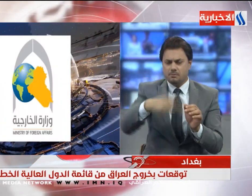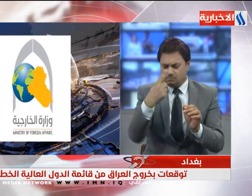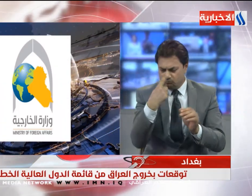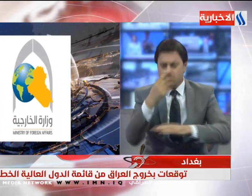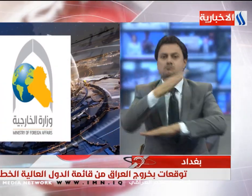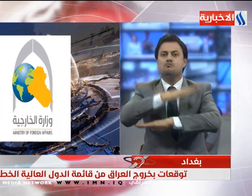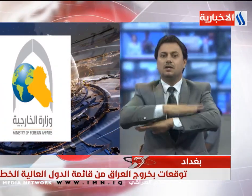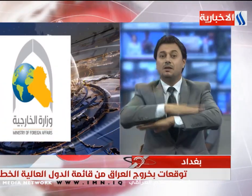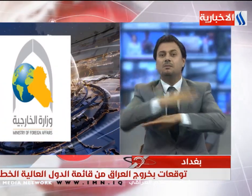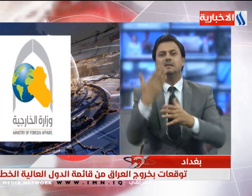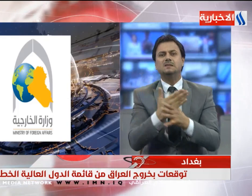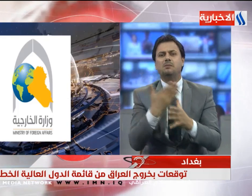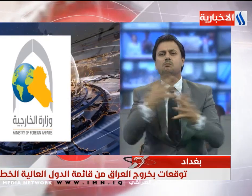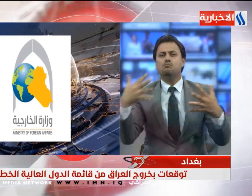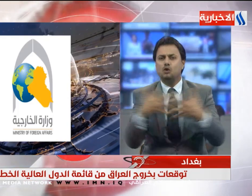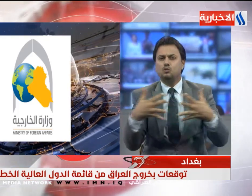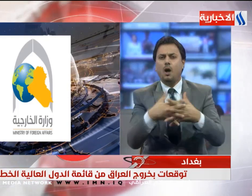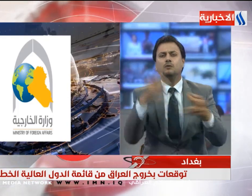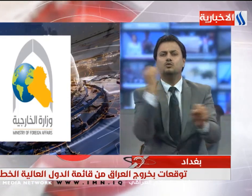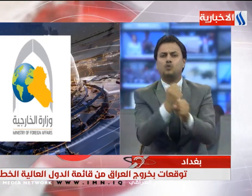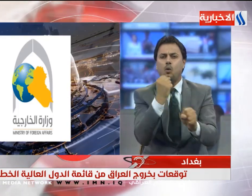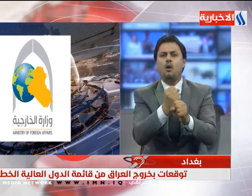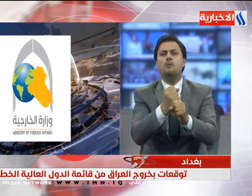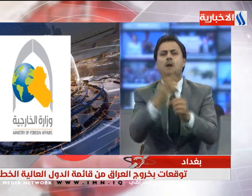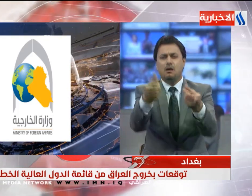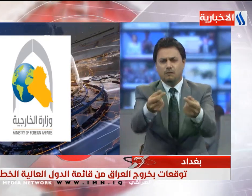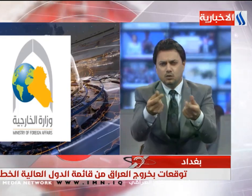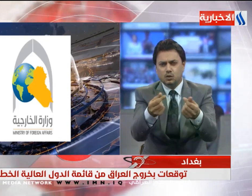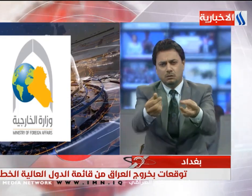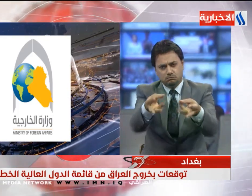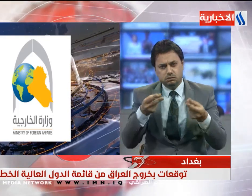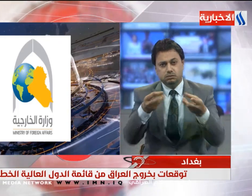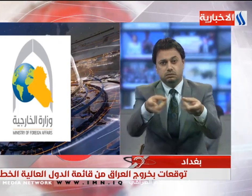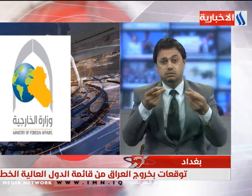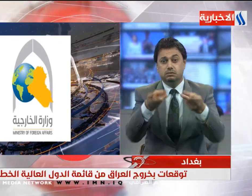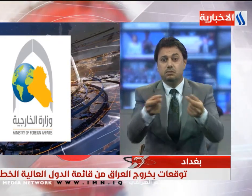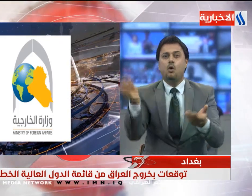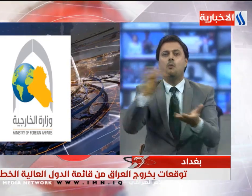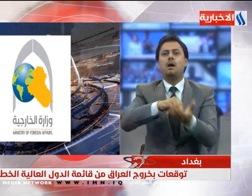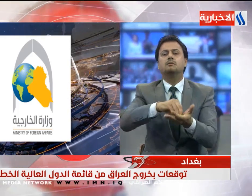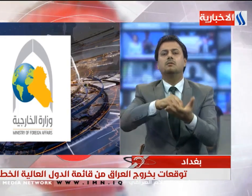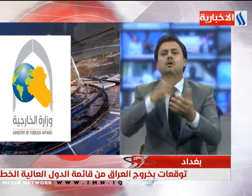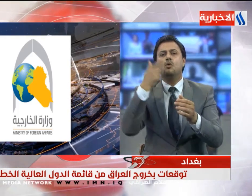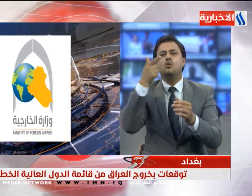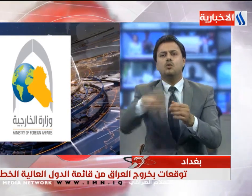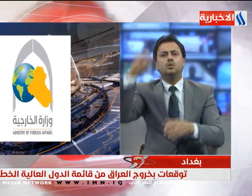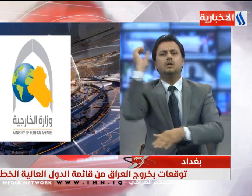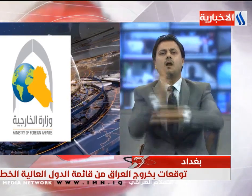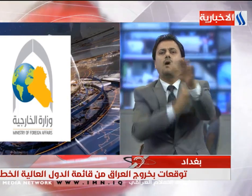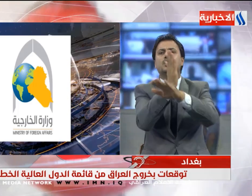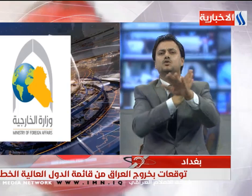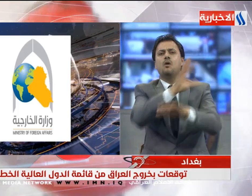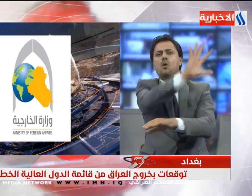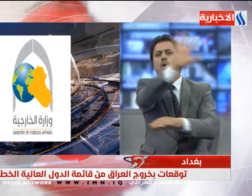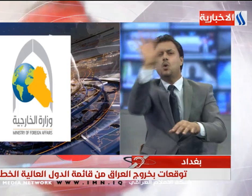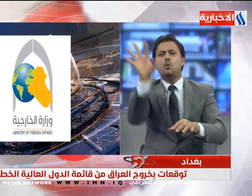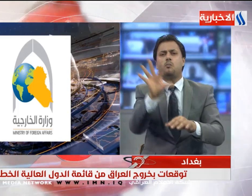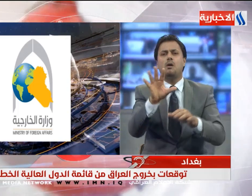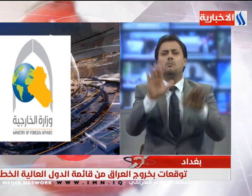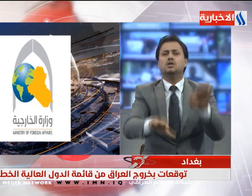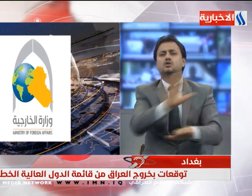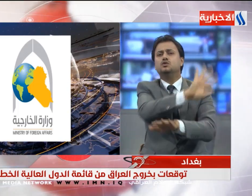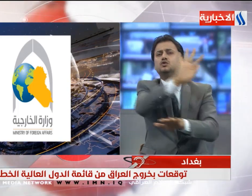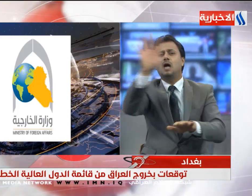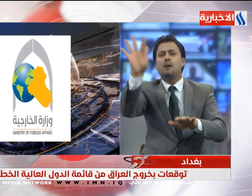وضعتها مجموعة العمل المالي والدولي وأضاف أن وزير الخارجية وجه رسالة إلى النظراء الأوروبيين والبرلمان الأوربي